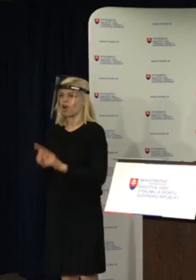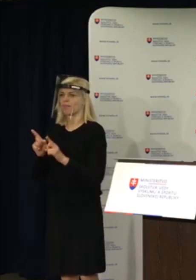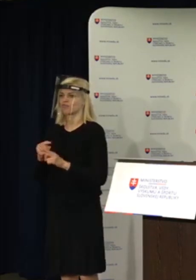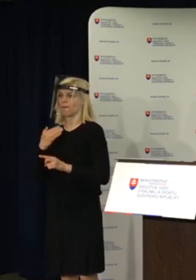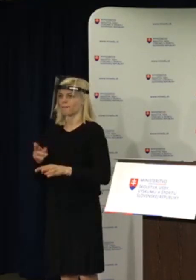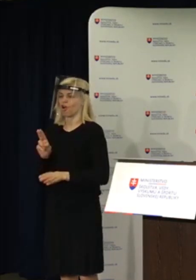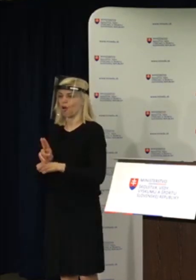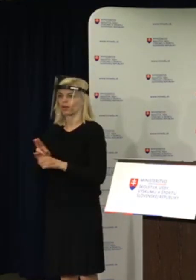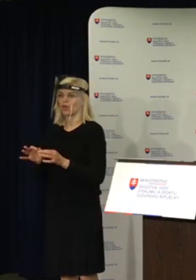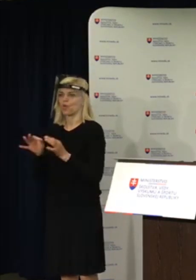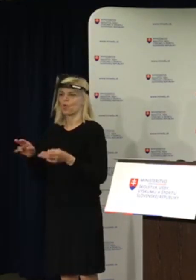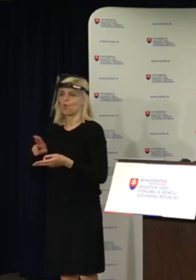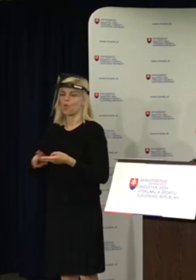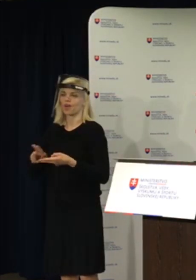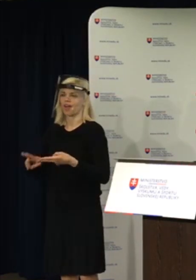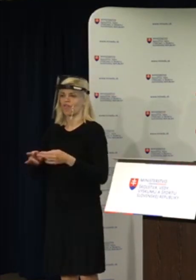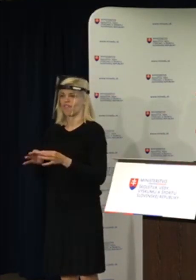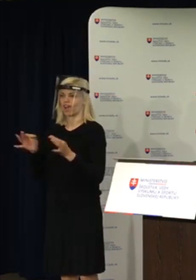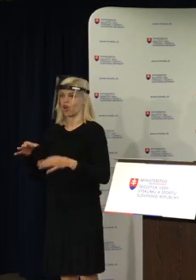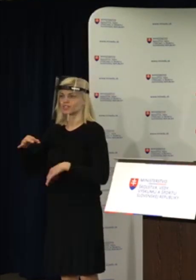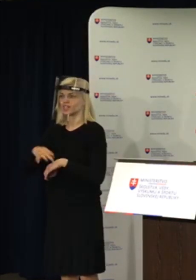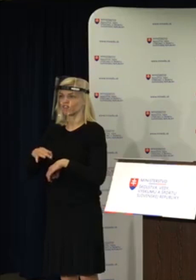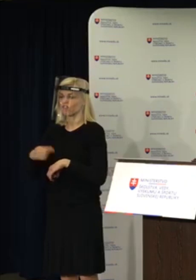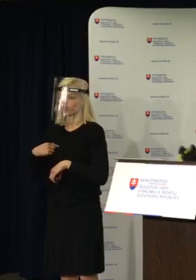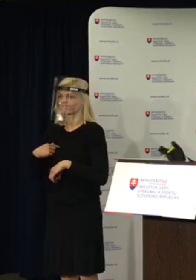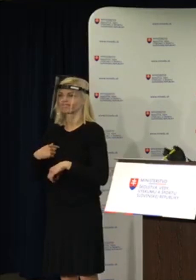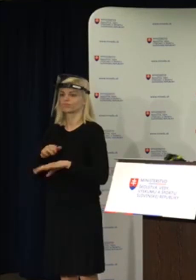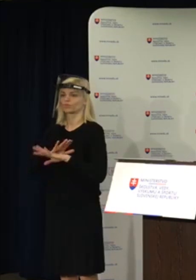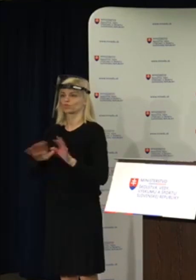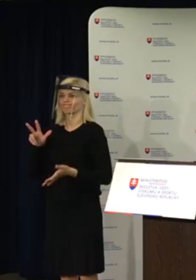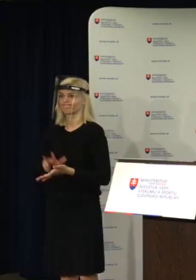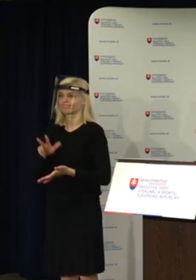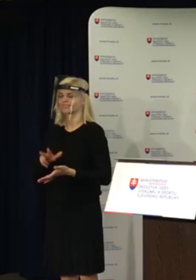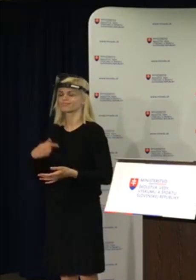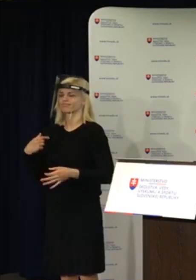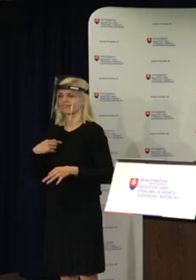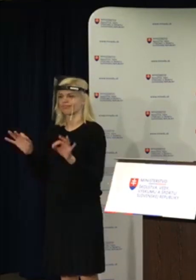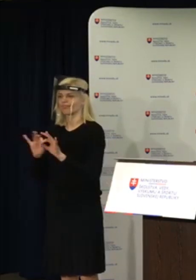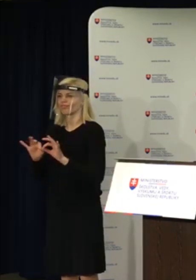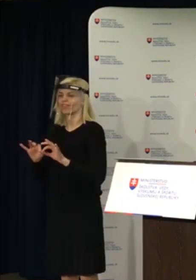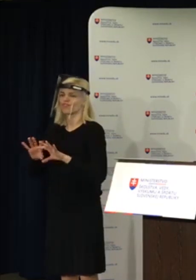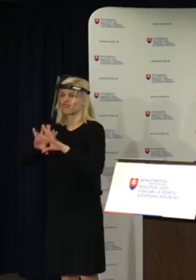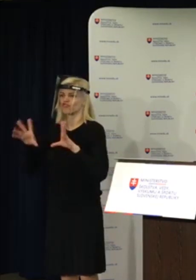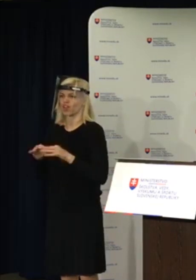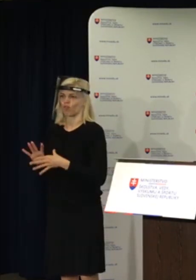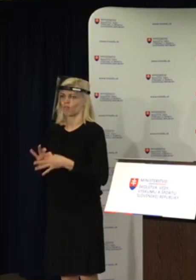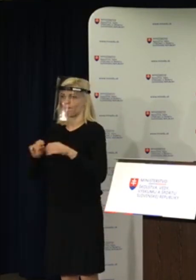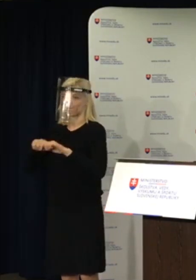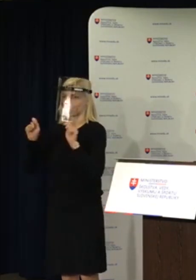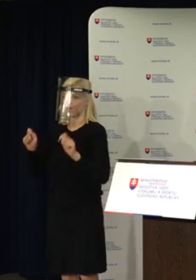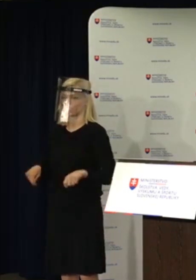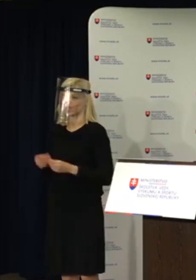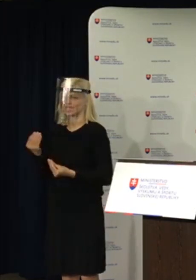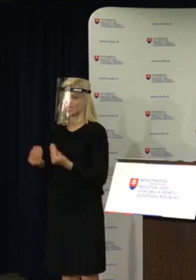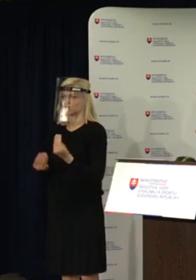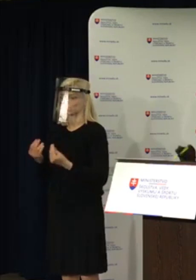Úradu verejného zdravotníctva museli pripraviť potrebné rozhodnutie k maturitným skúškám, ale v prvom rade za nás tak, aby